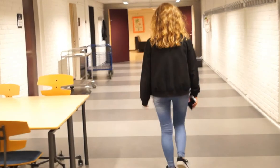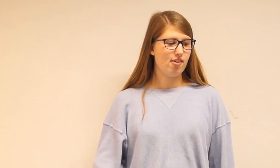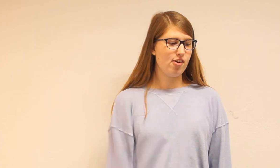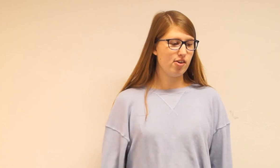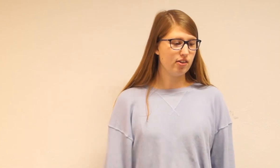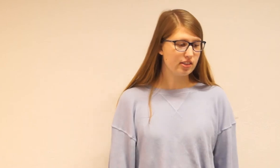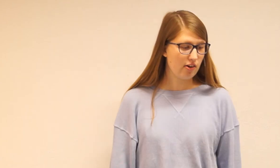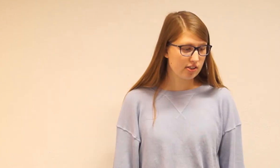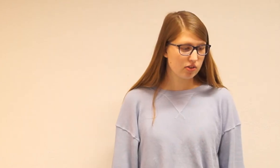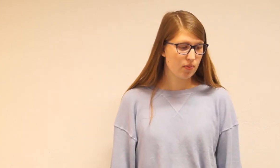Og der er også